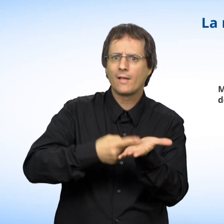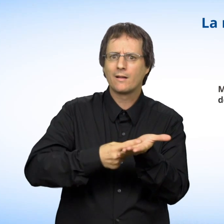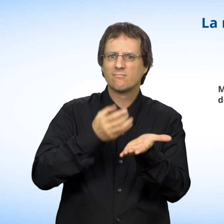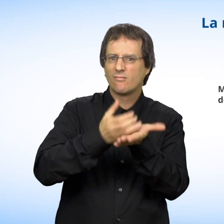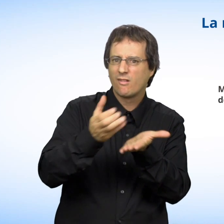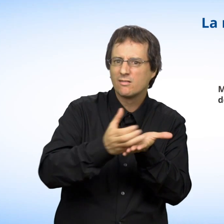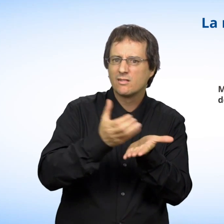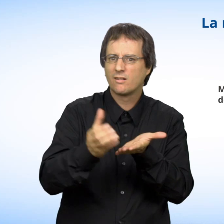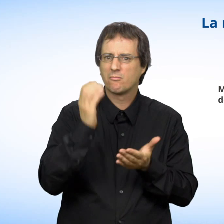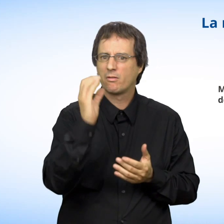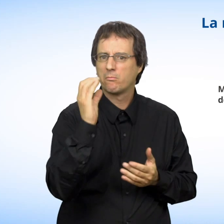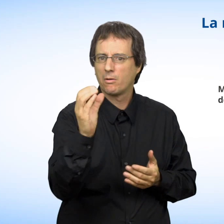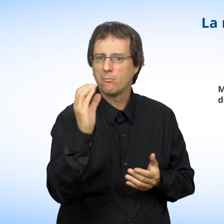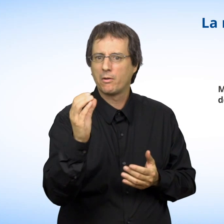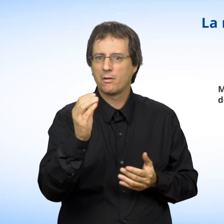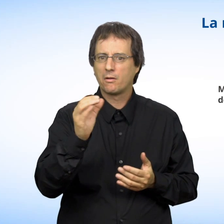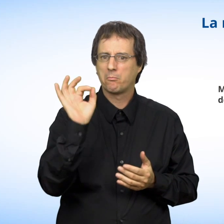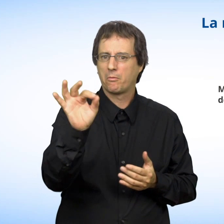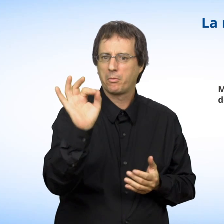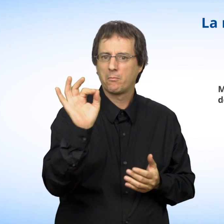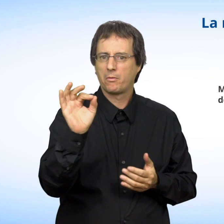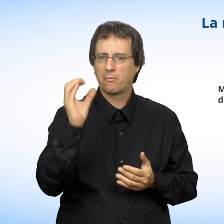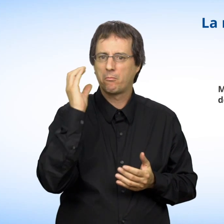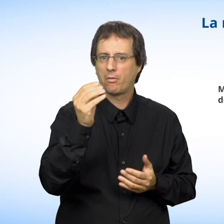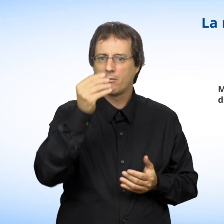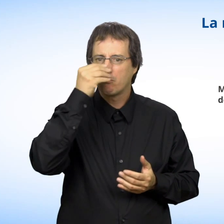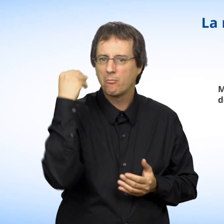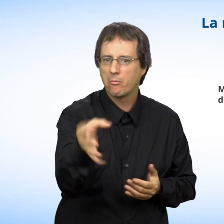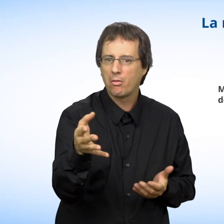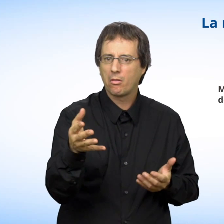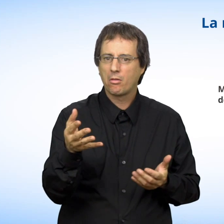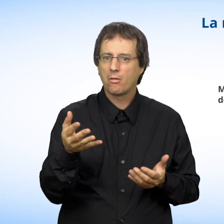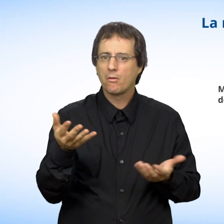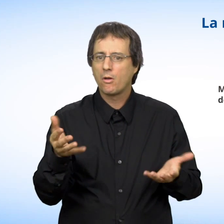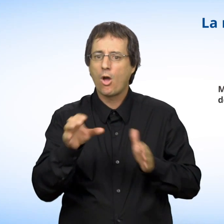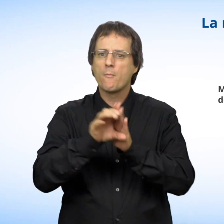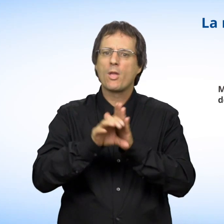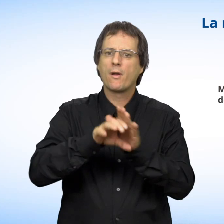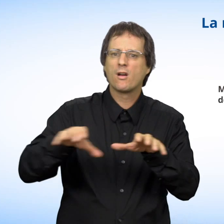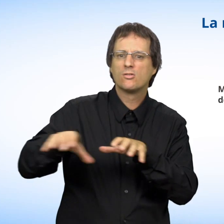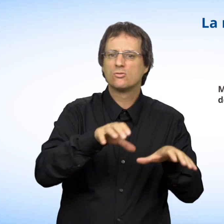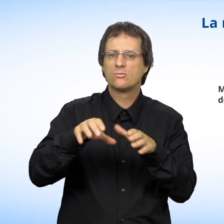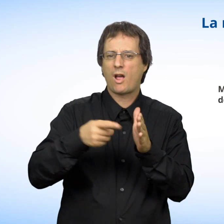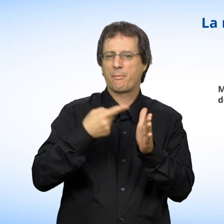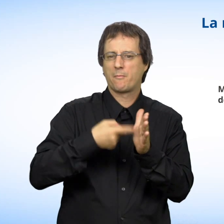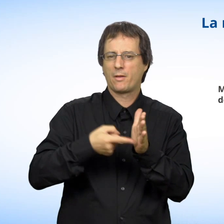De même, vous ne pouvez être la cible de commentaires ou de comportements offensants et répétés